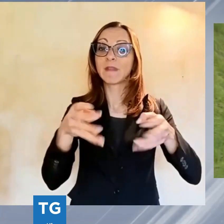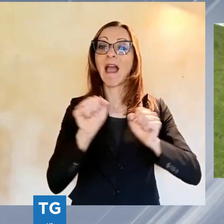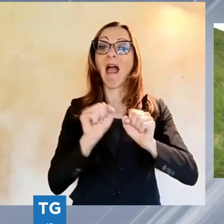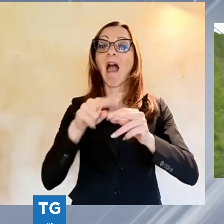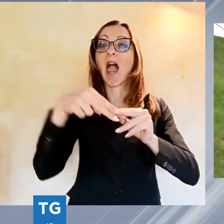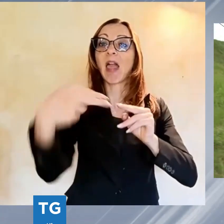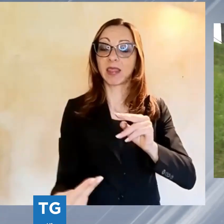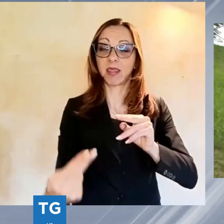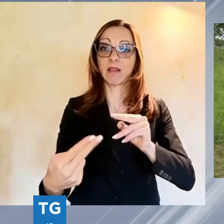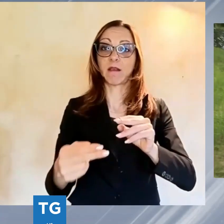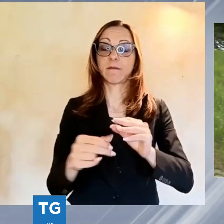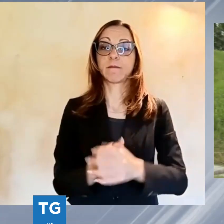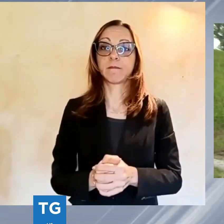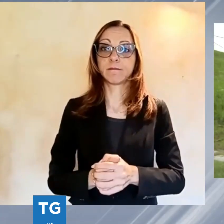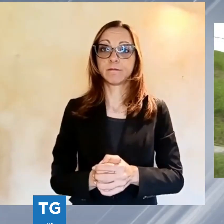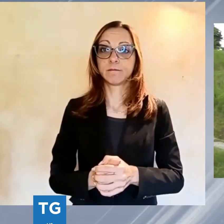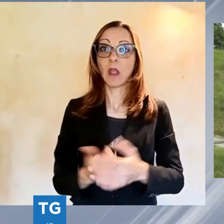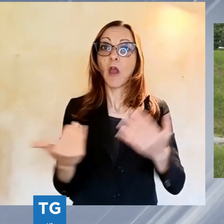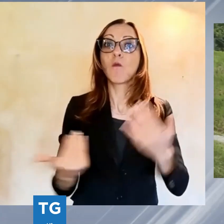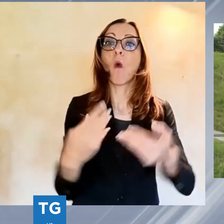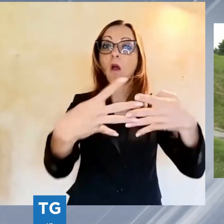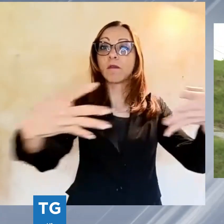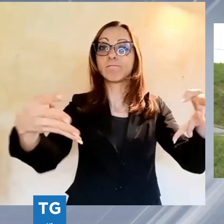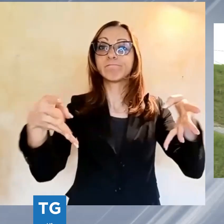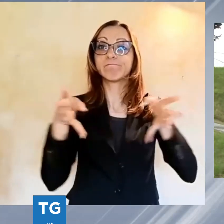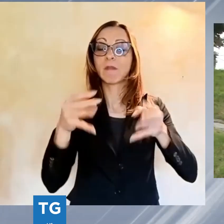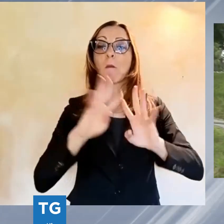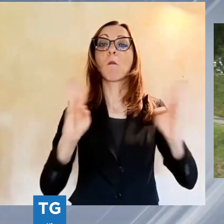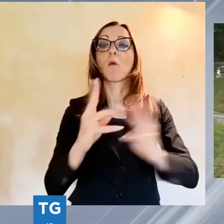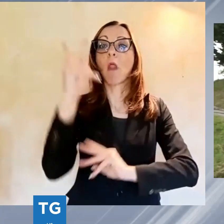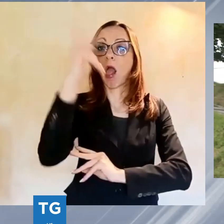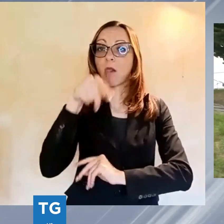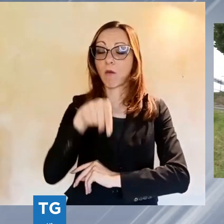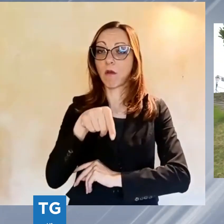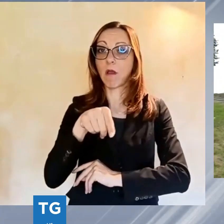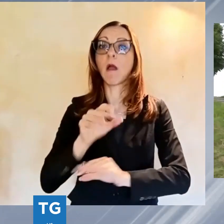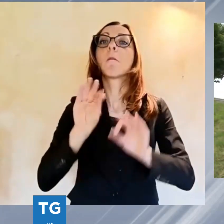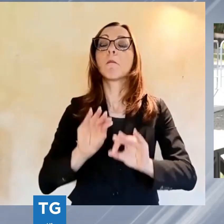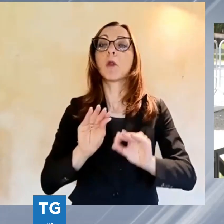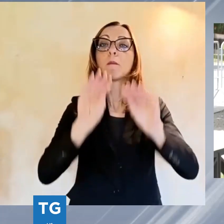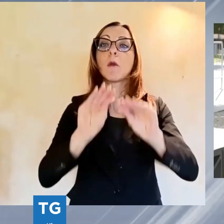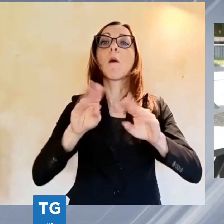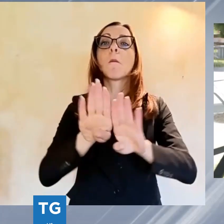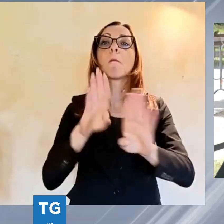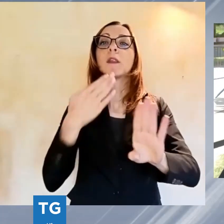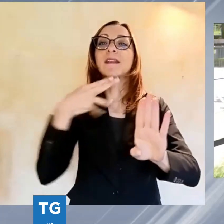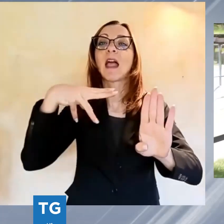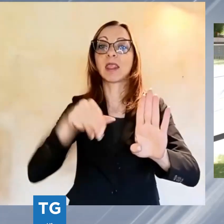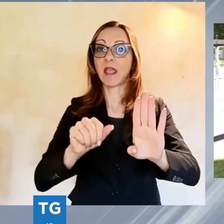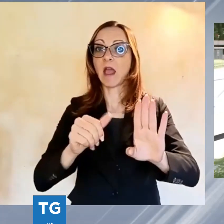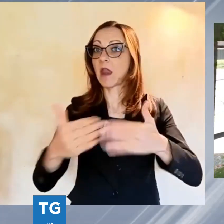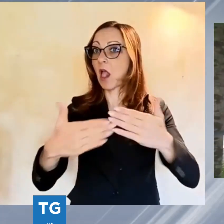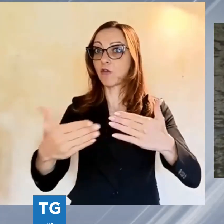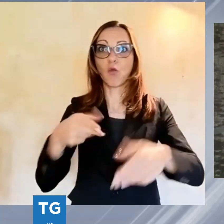Ecco le nuove balaustre sulle mura di Lucca. Le prime sono state posizionate sopra Porta Sant'Anna e serviranno a diminuire il